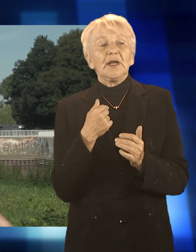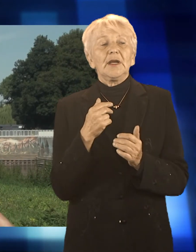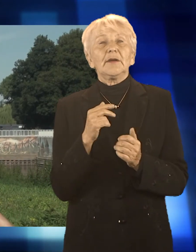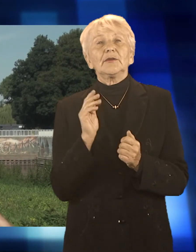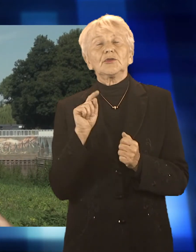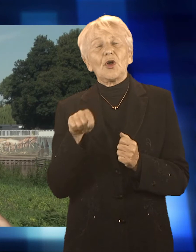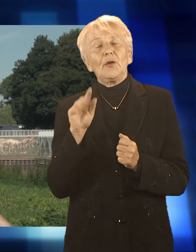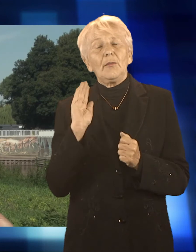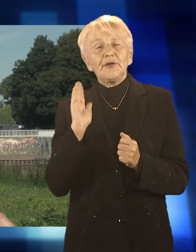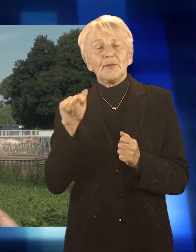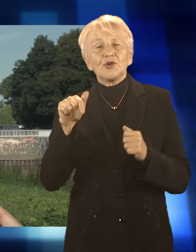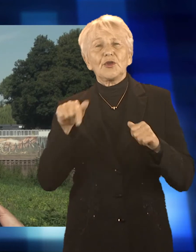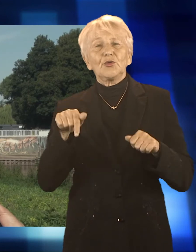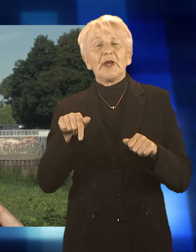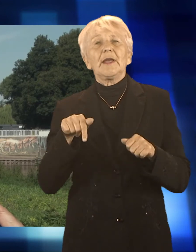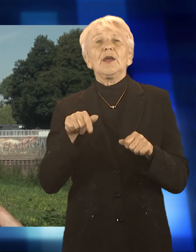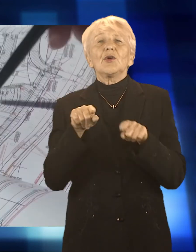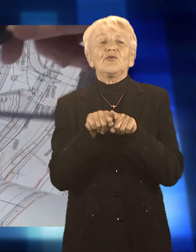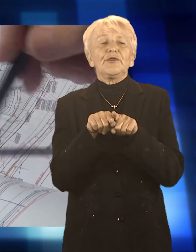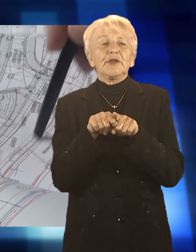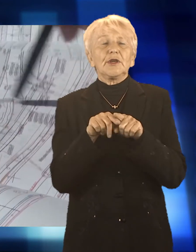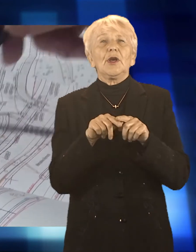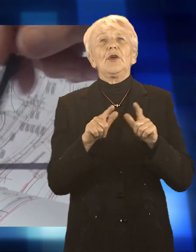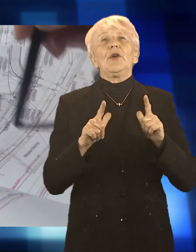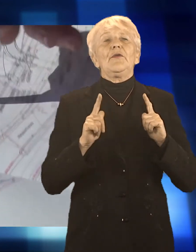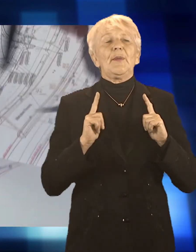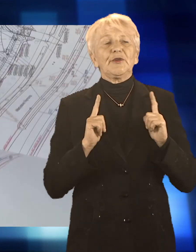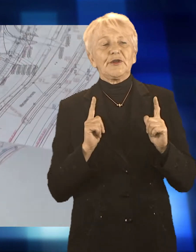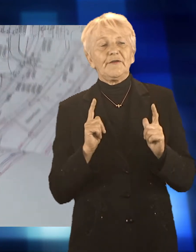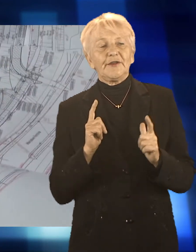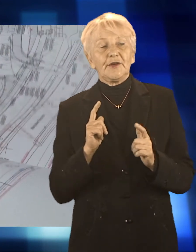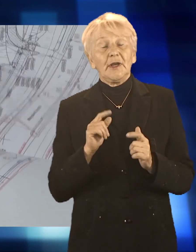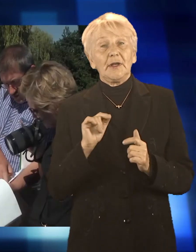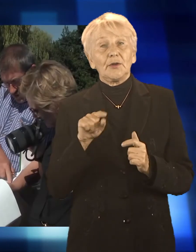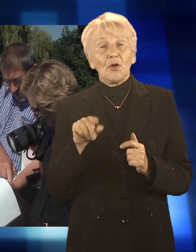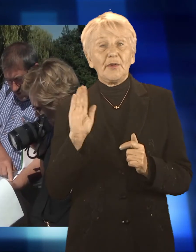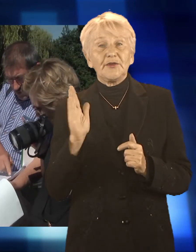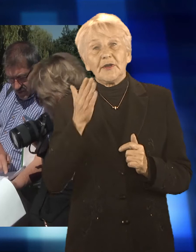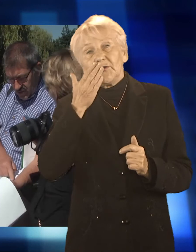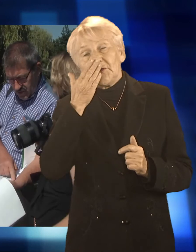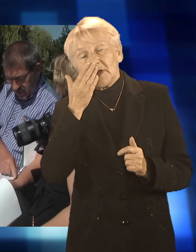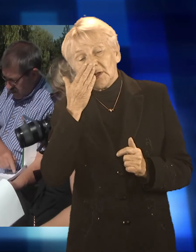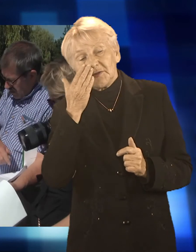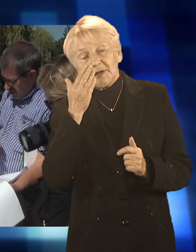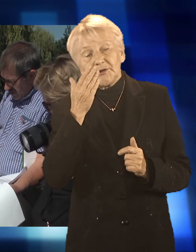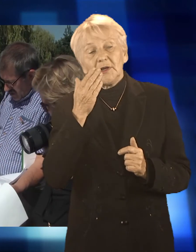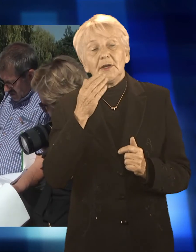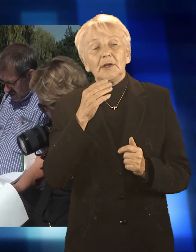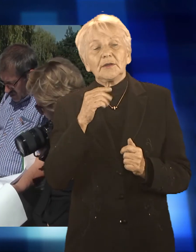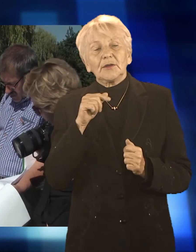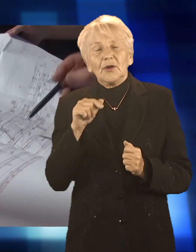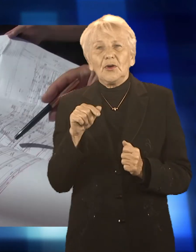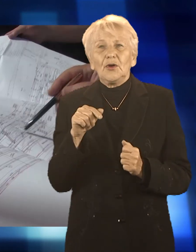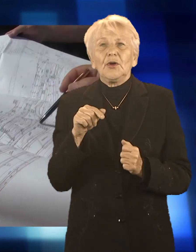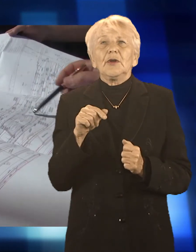spacerów, do rekreacji, do wypoczynku i do jazdy rowerem. A tak według projektu ma to właśnie wyglądać. Dużo pracy przed wykonawcą, ale patrząc na obecny